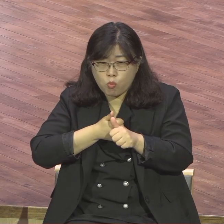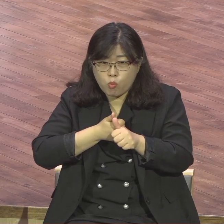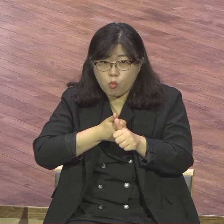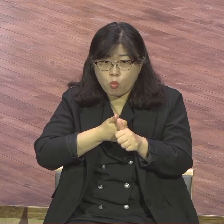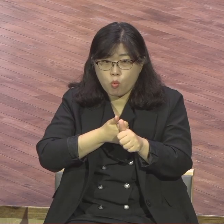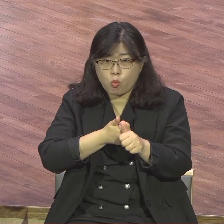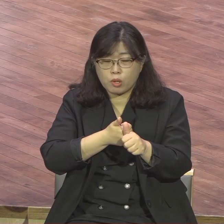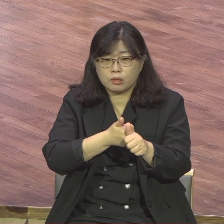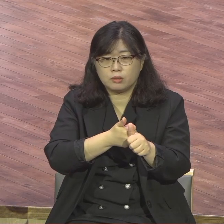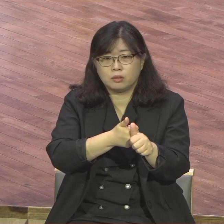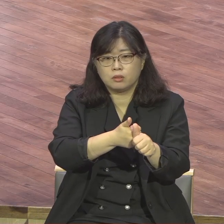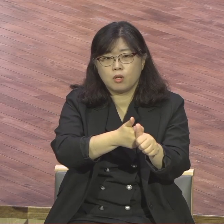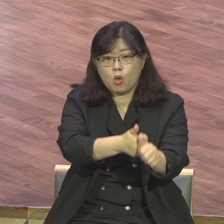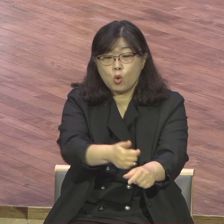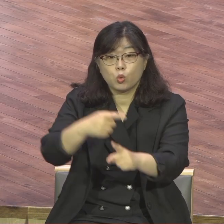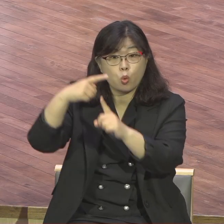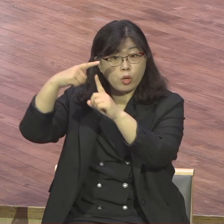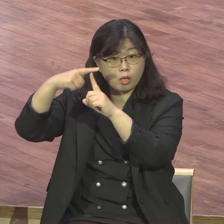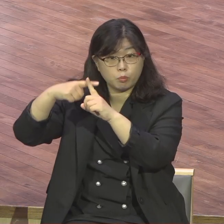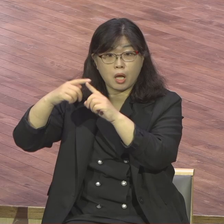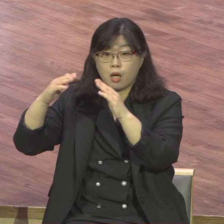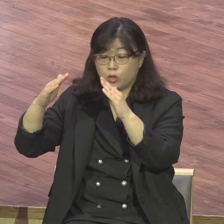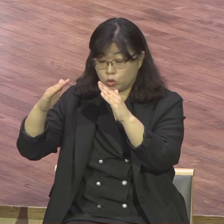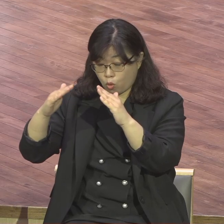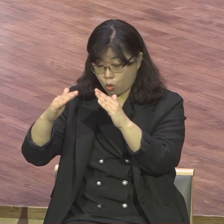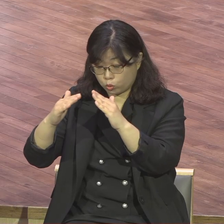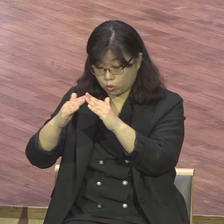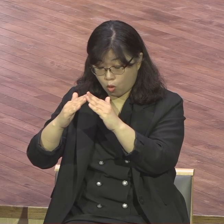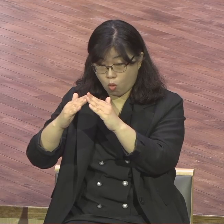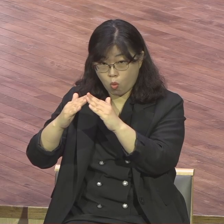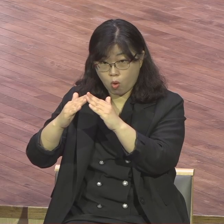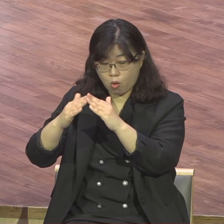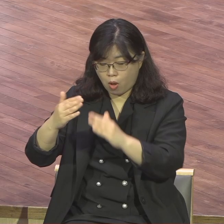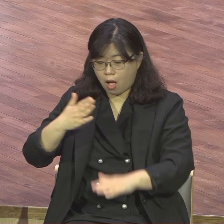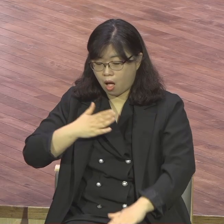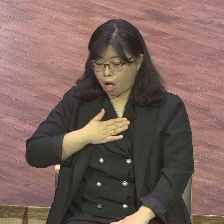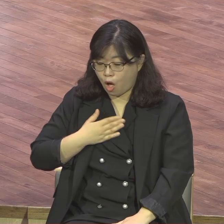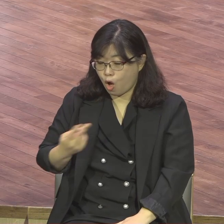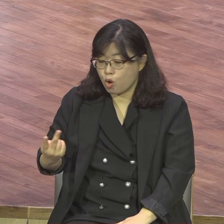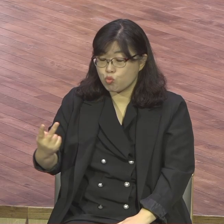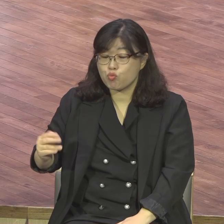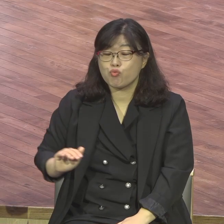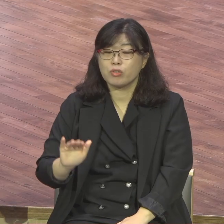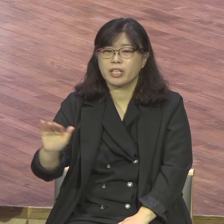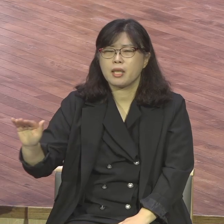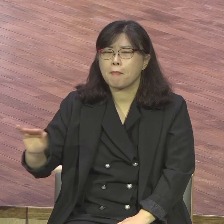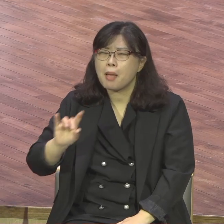교회 마저도 나와 우리만